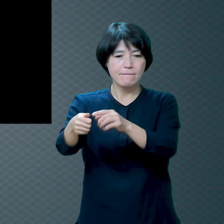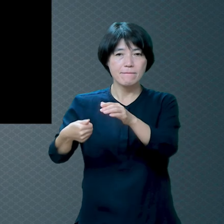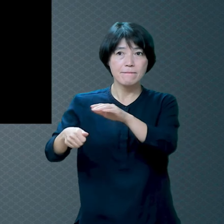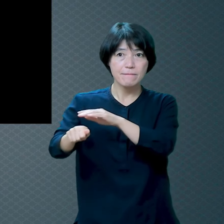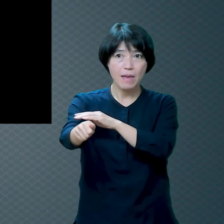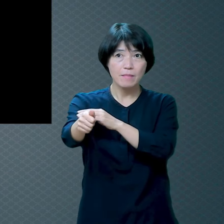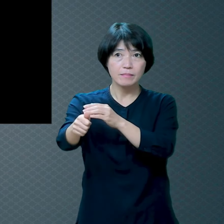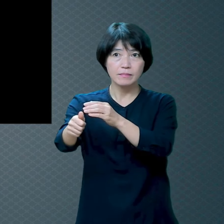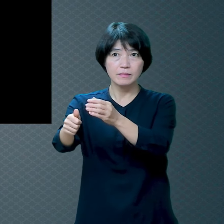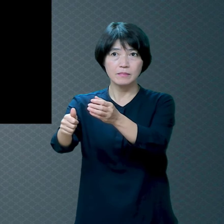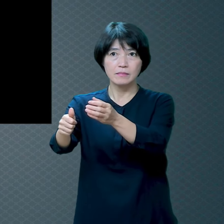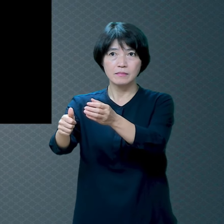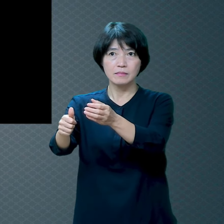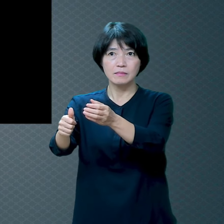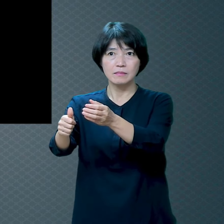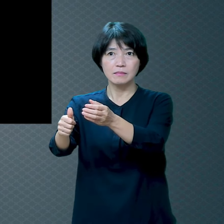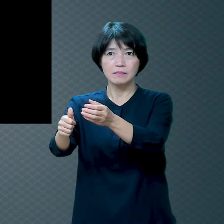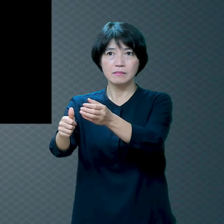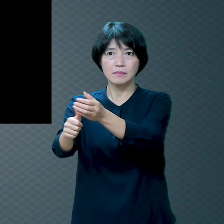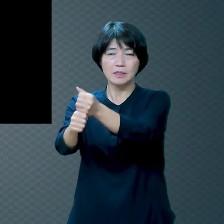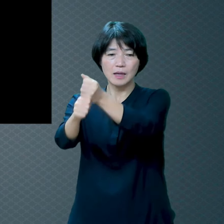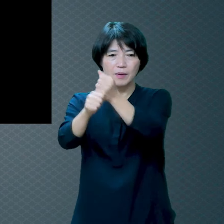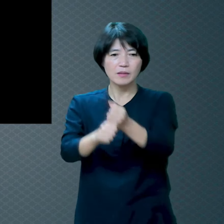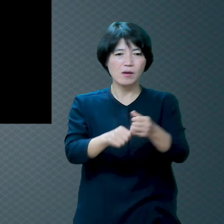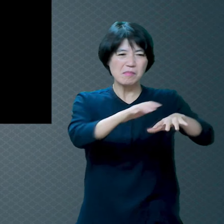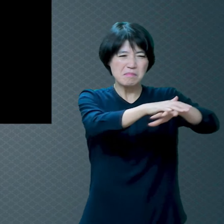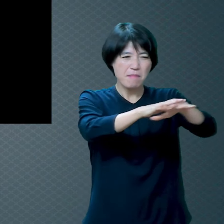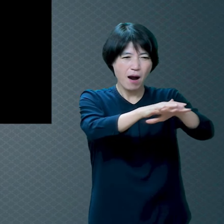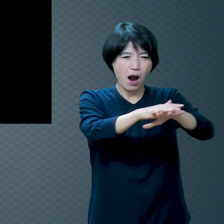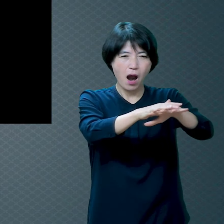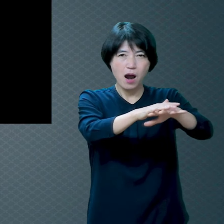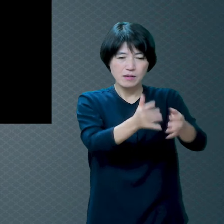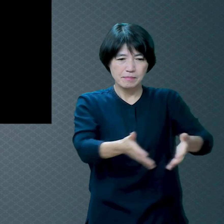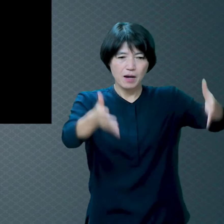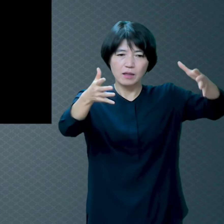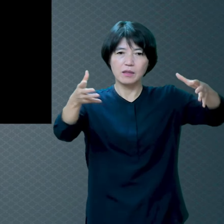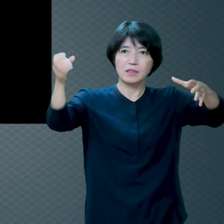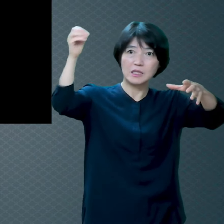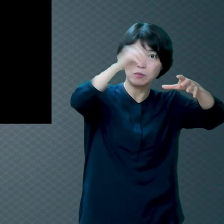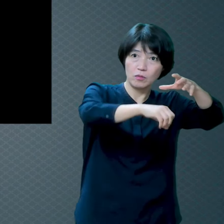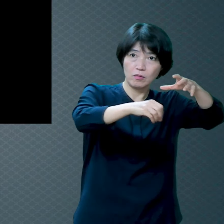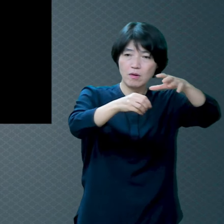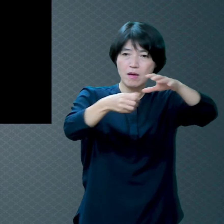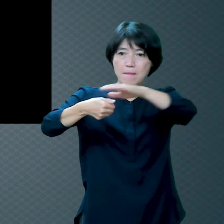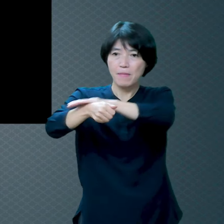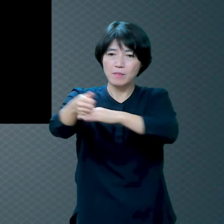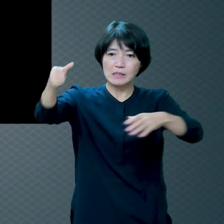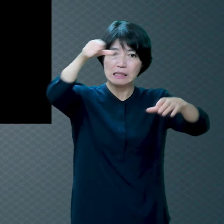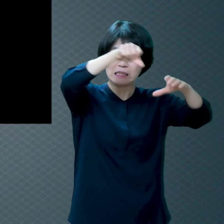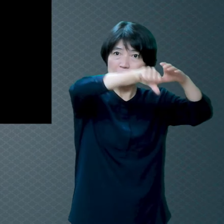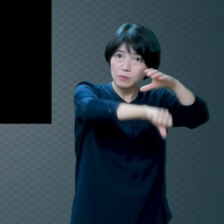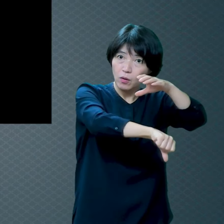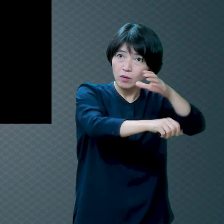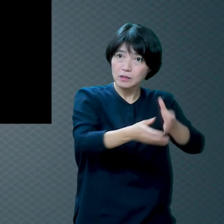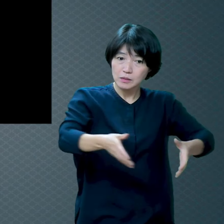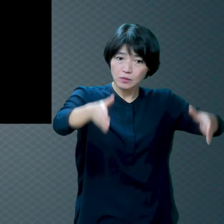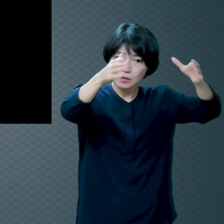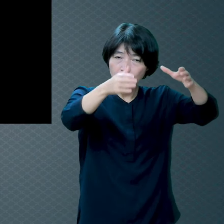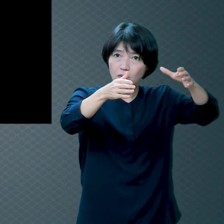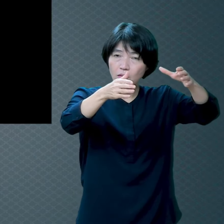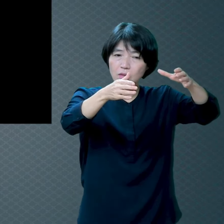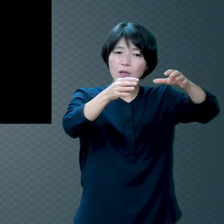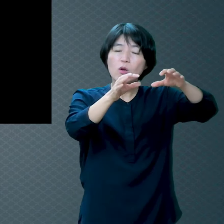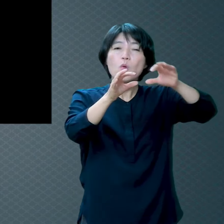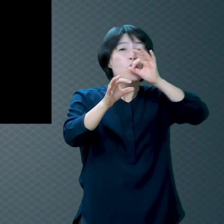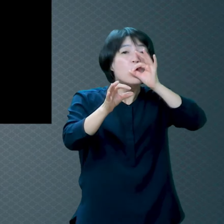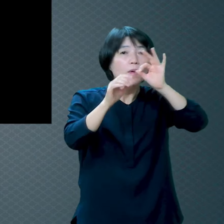양파 망 이런 거 있죠 거기다가 잡아놓습니다 그런데 구멍이 조금만 나면 뱀